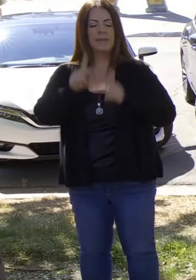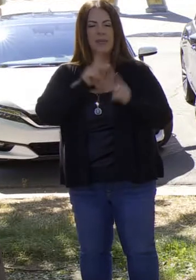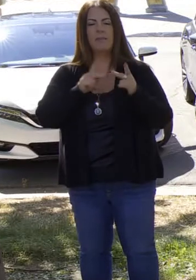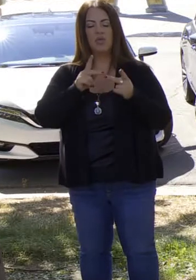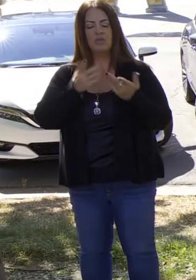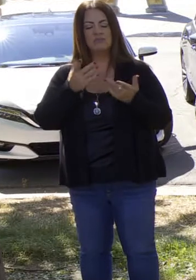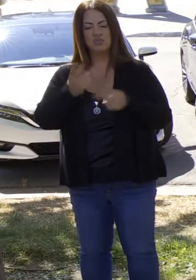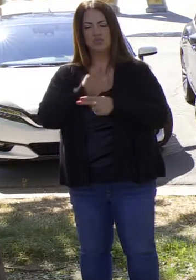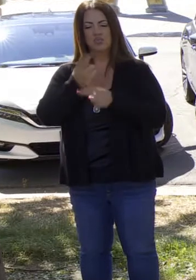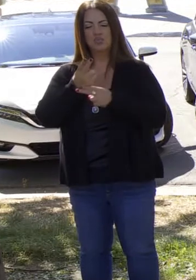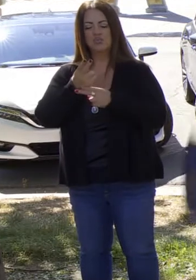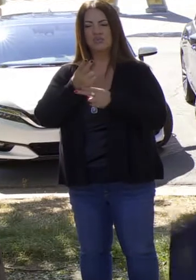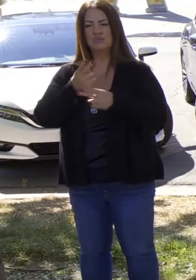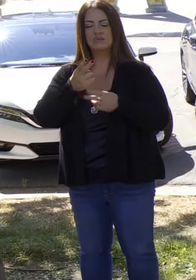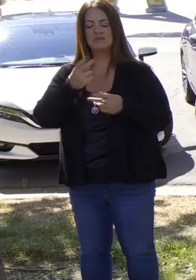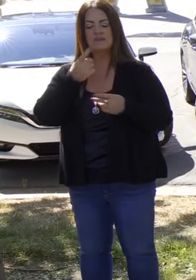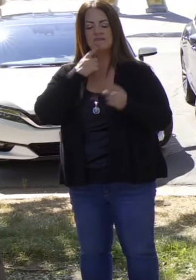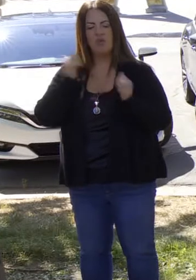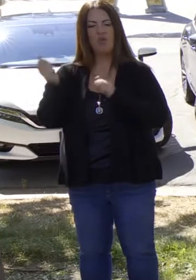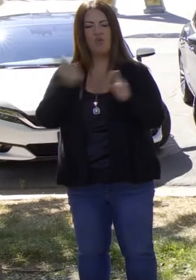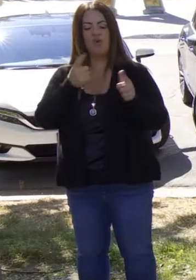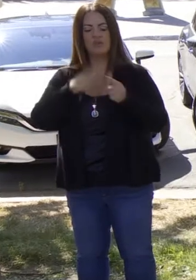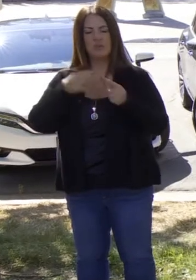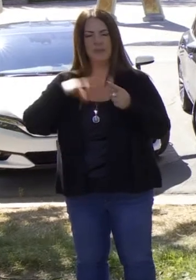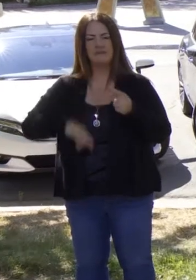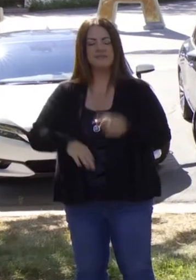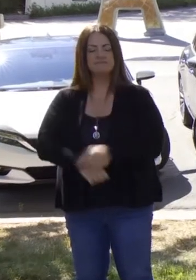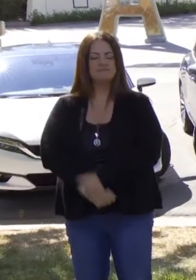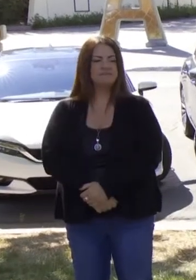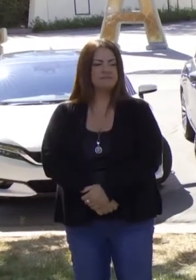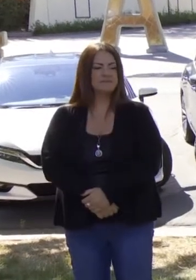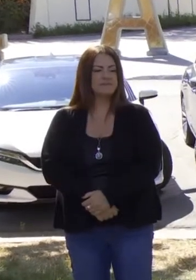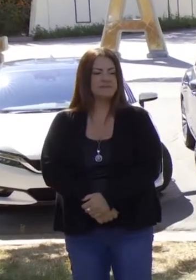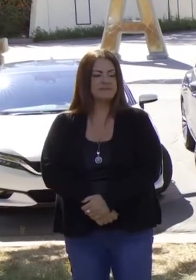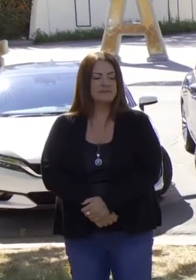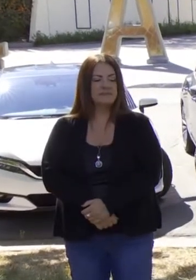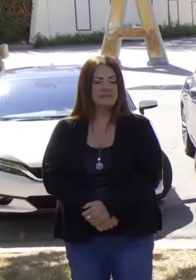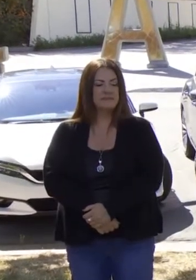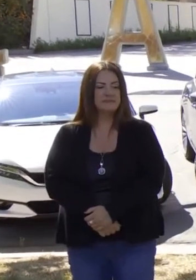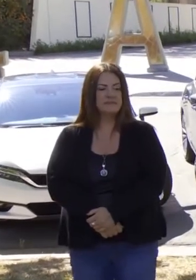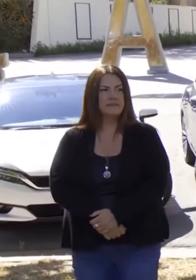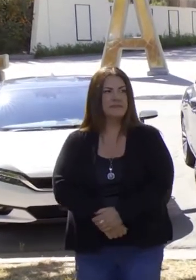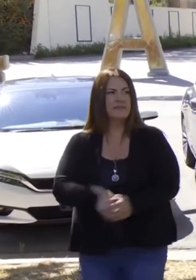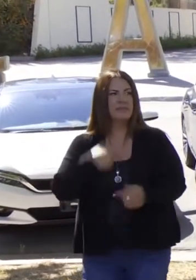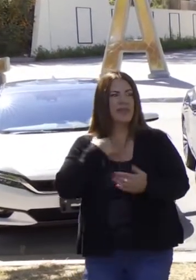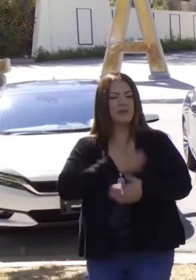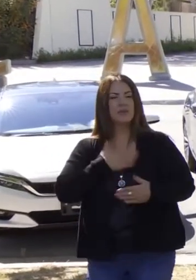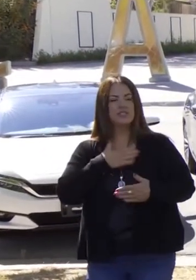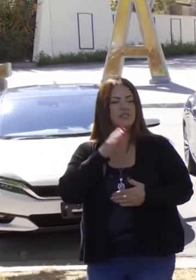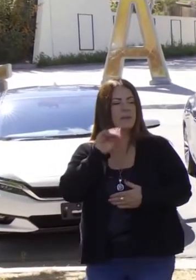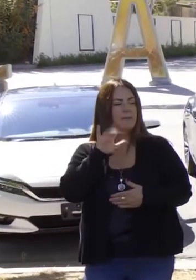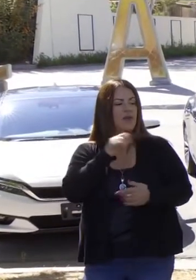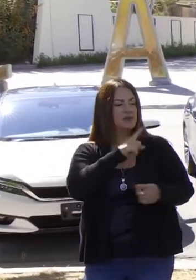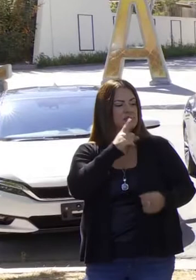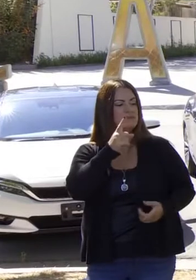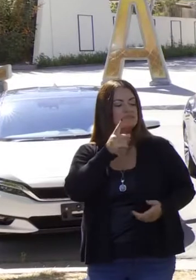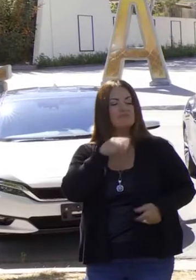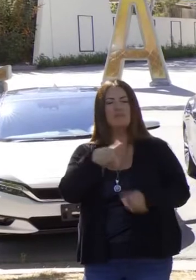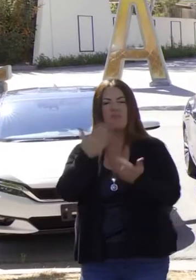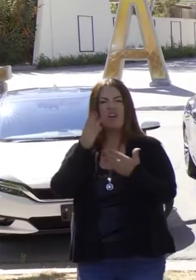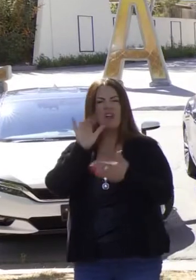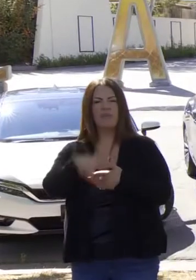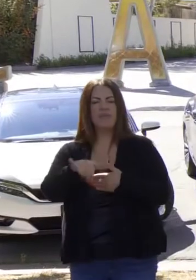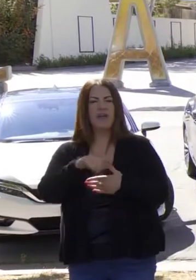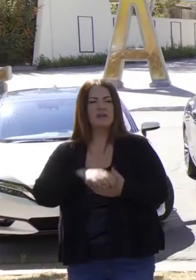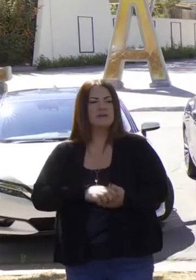Utilizar el sistema de tránsito. Así que es todo incluido. Gracias, Mary, por mencionarlo.